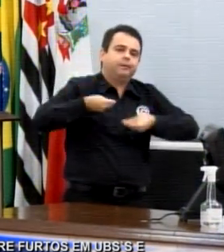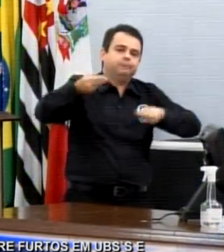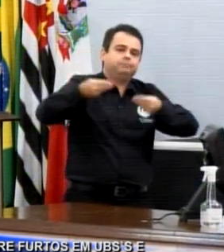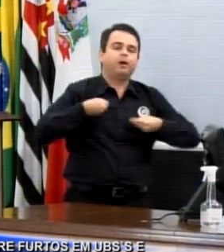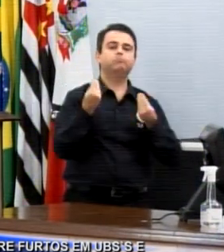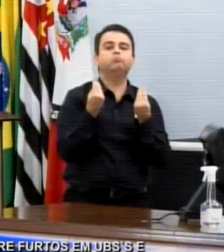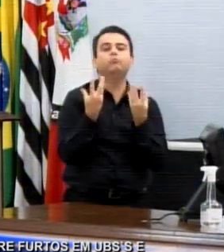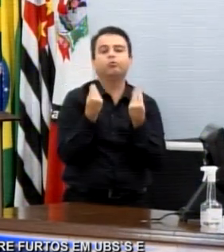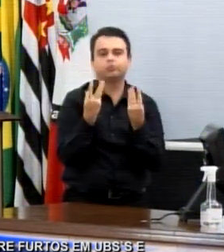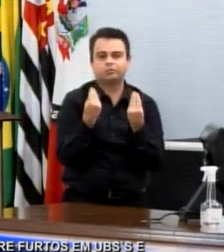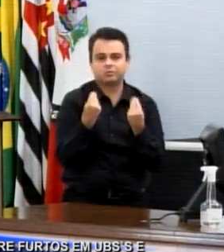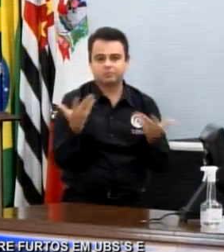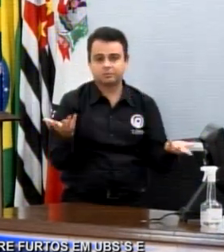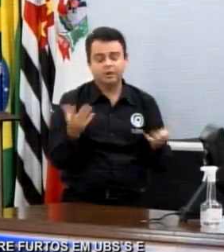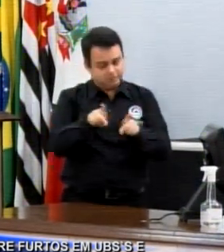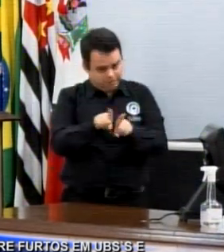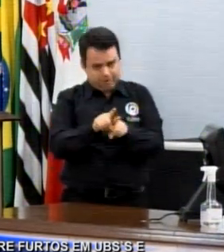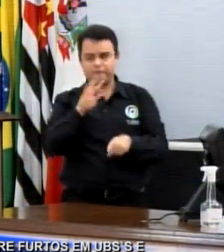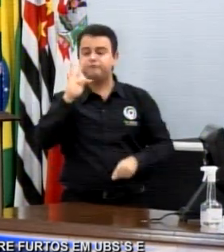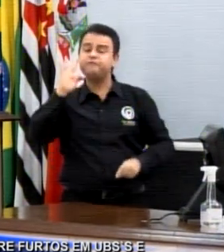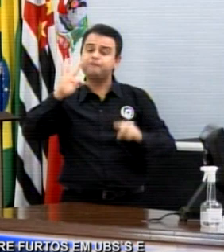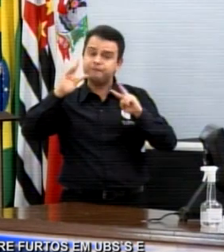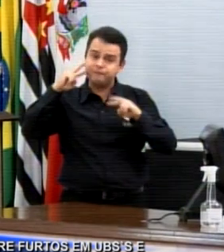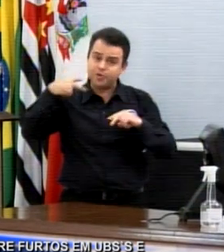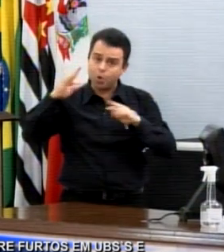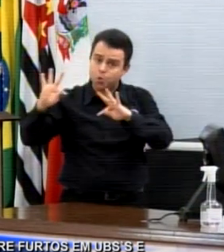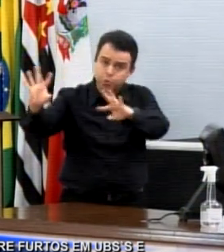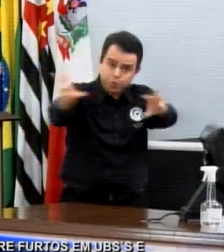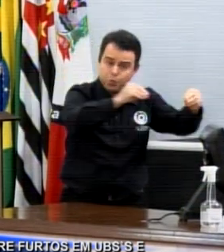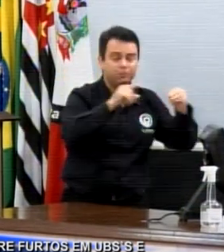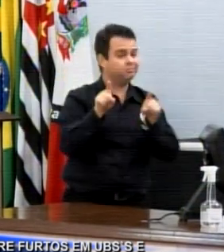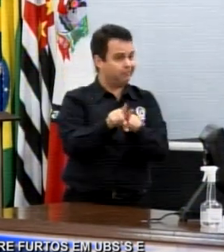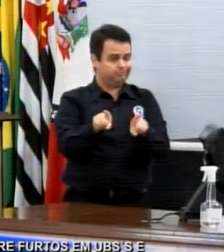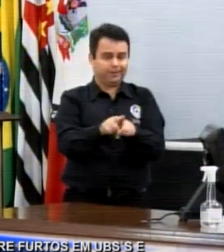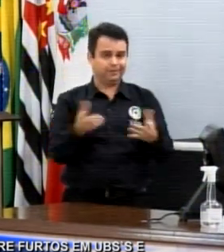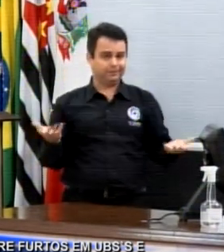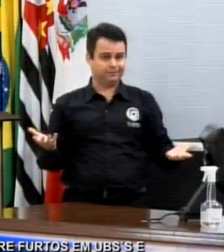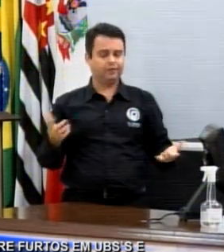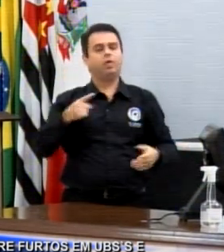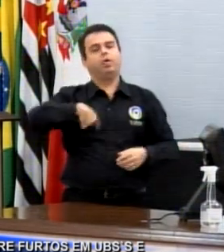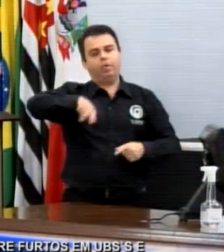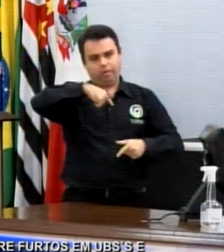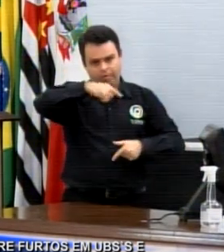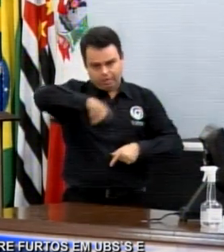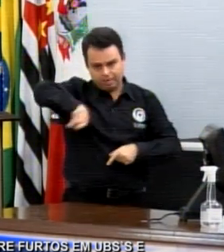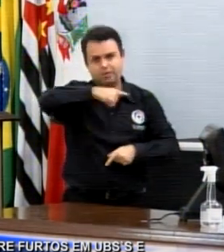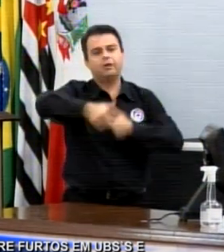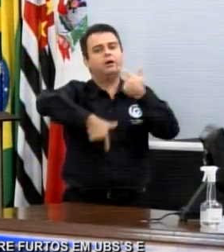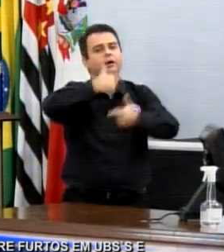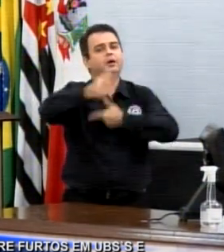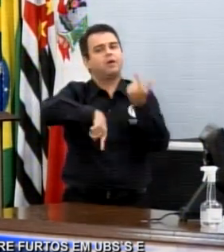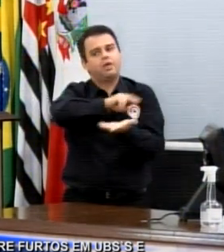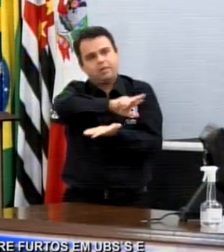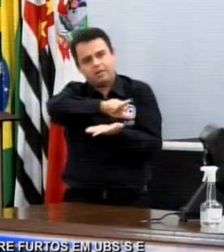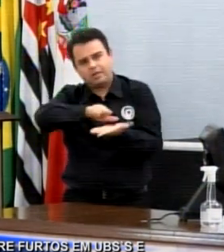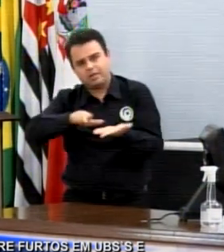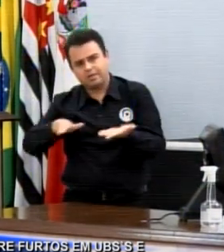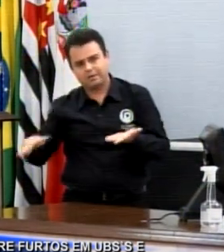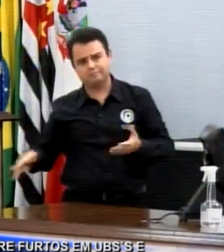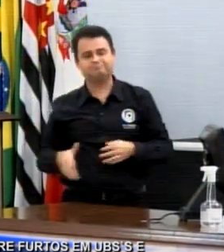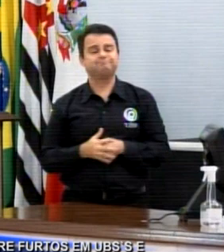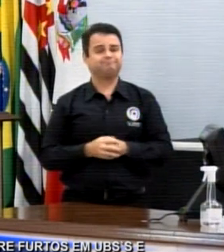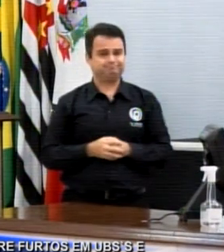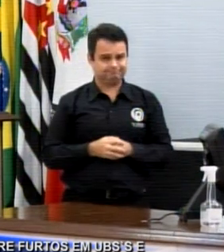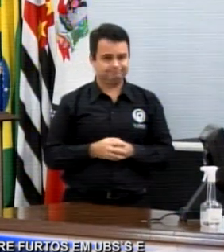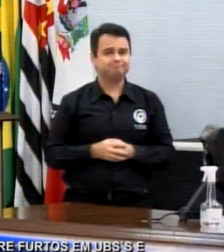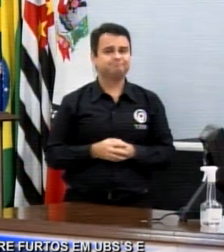não tem, é mentira. E eu provo para vocês. Ou é só o meu gabinete que tem essa demanda de vereador lado a